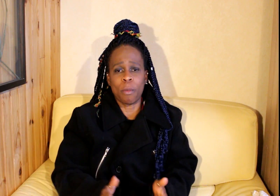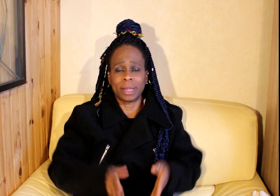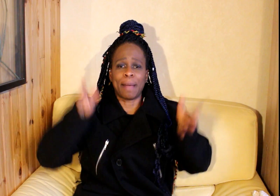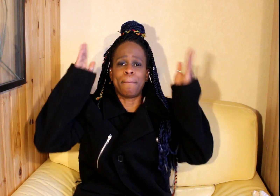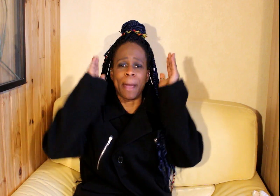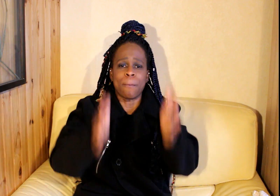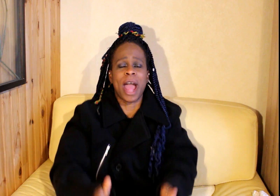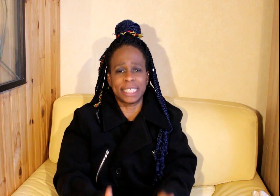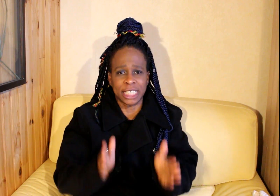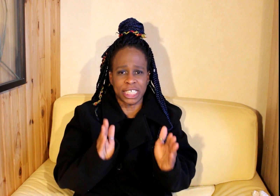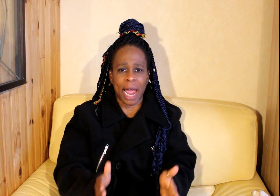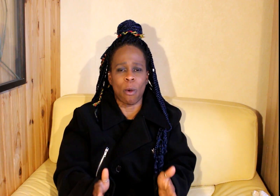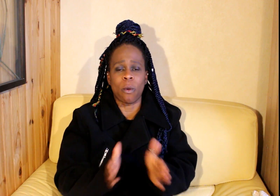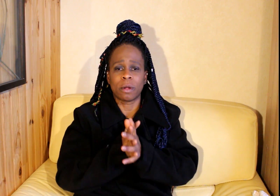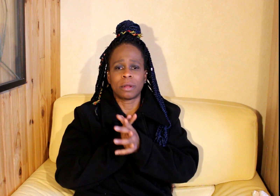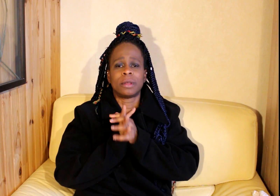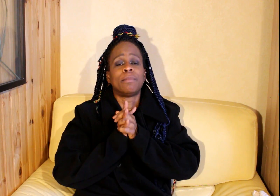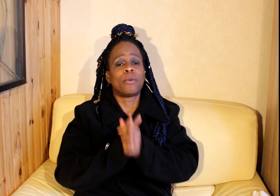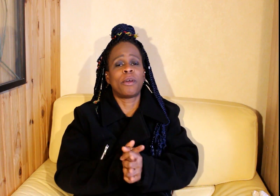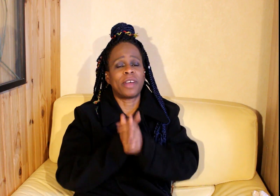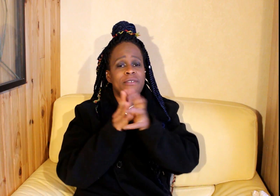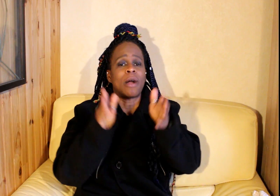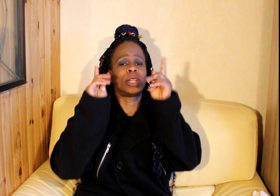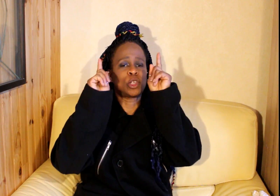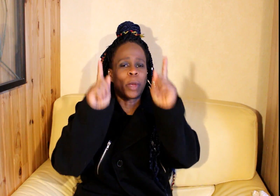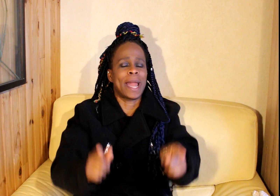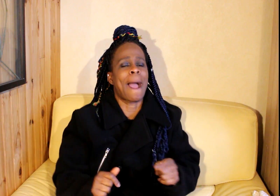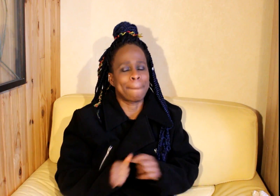commenter Mets-moi un ticket Ouh Pour me faire voir Quand tu es là